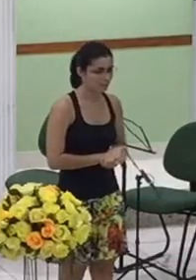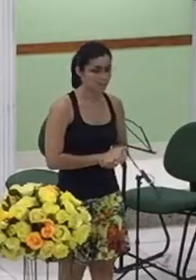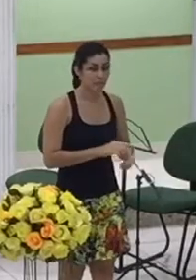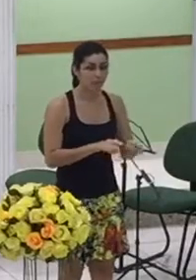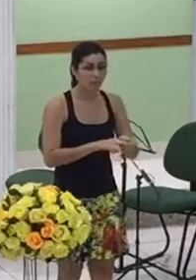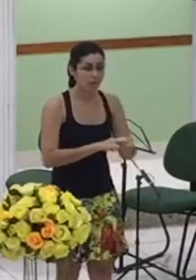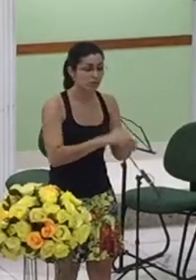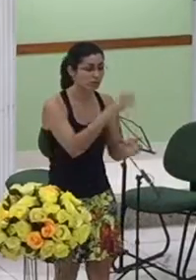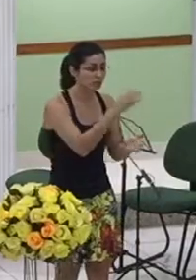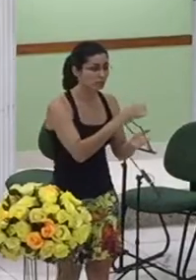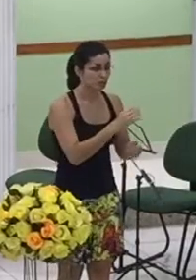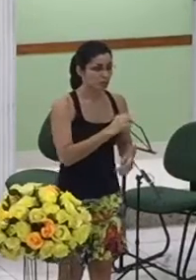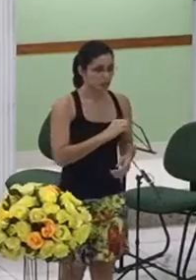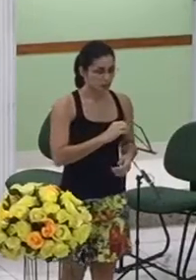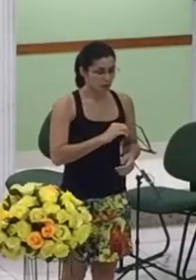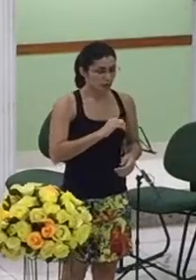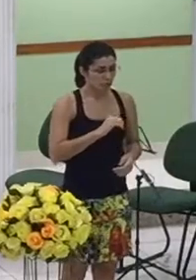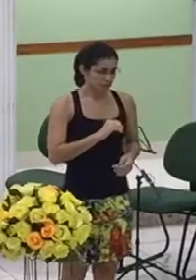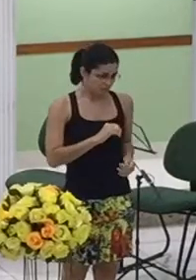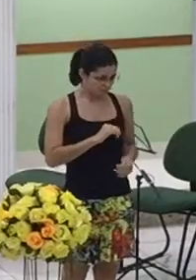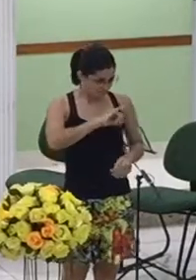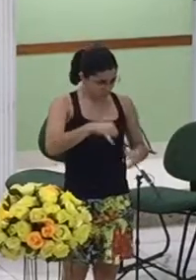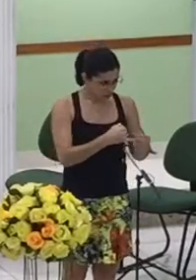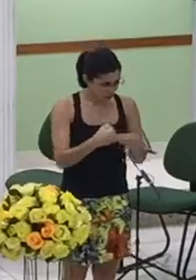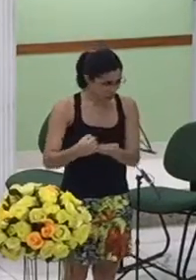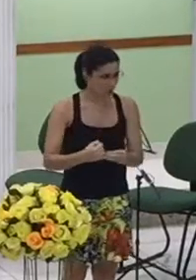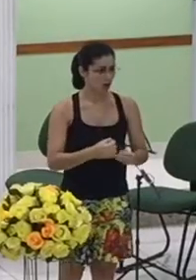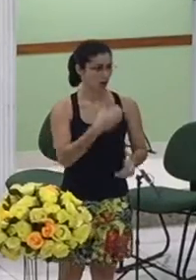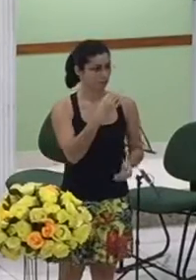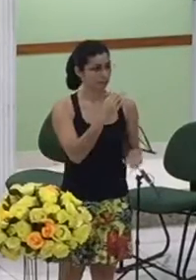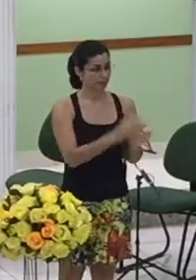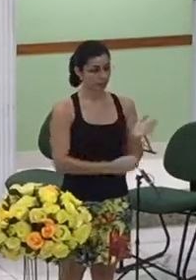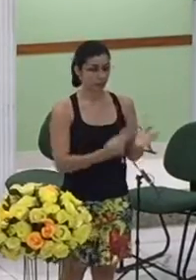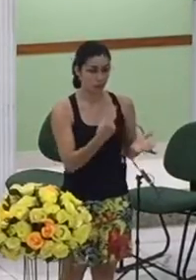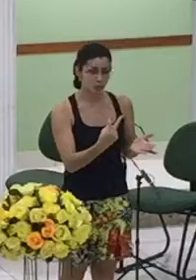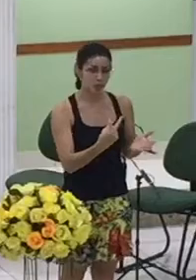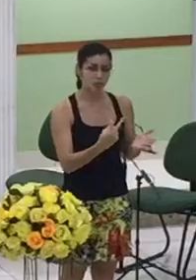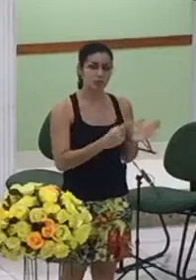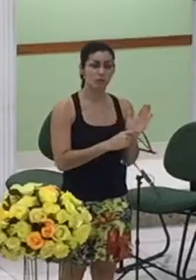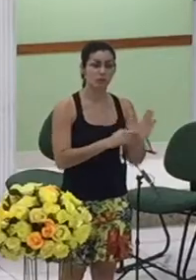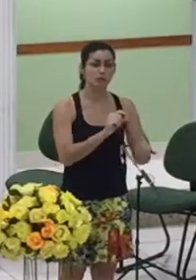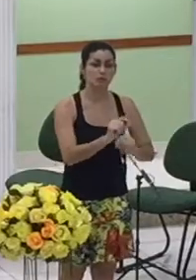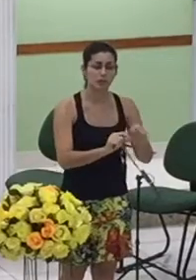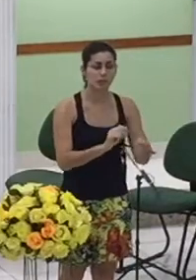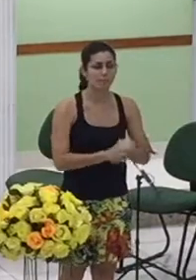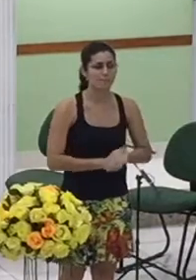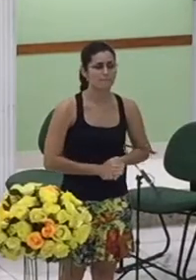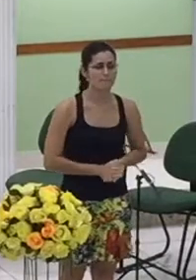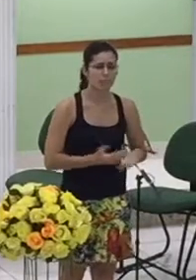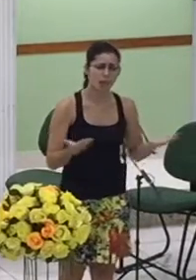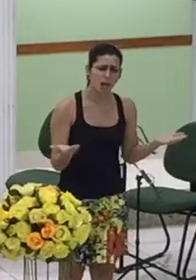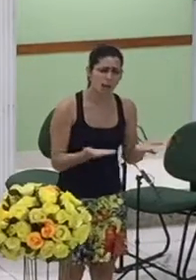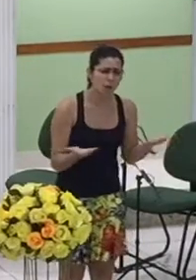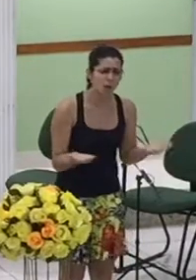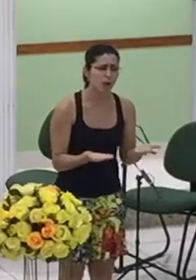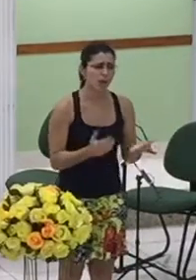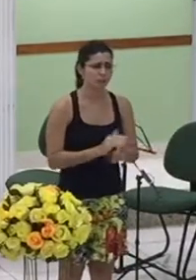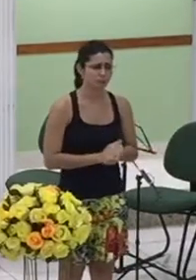capítulo 2 nos diz assim agora prometam eu peço assim como